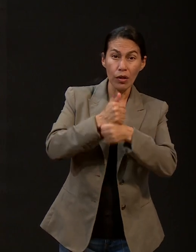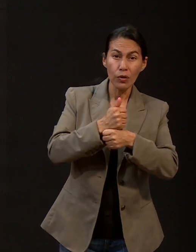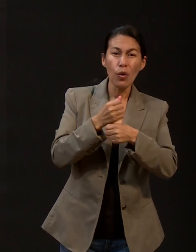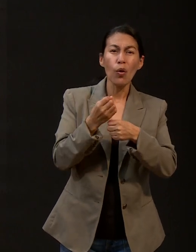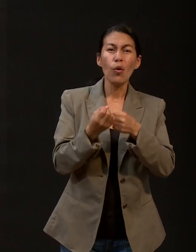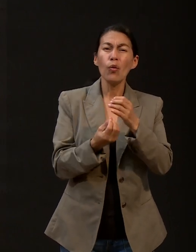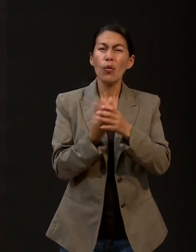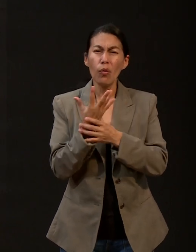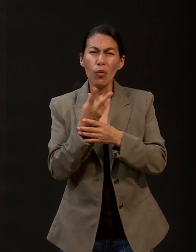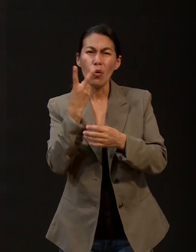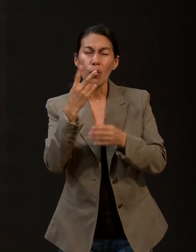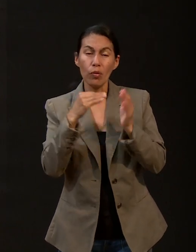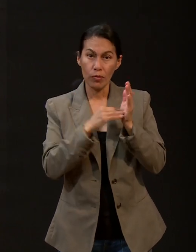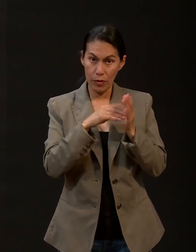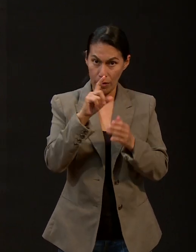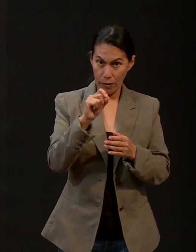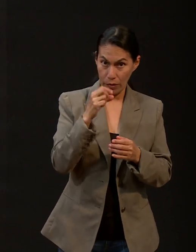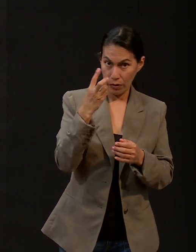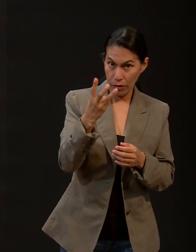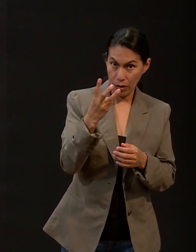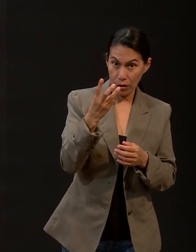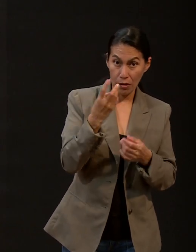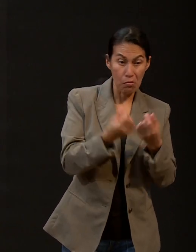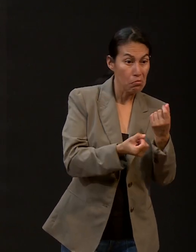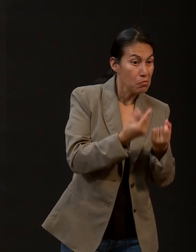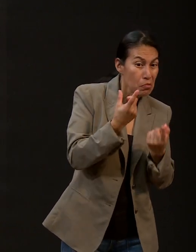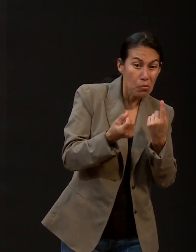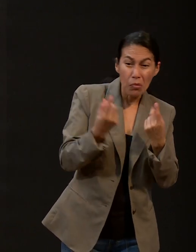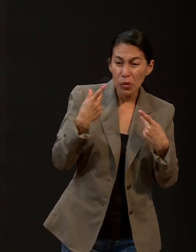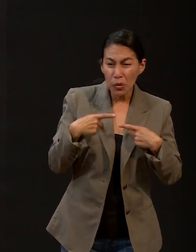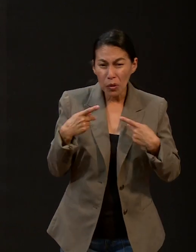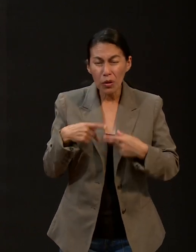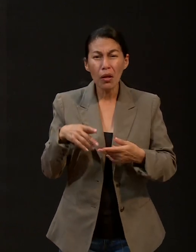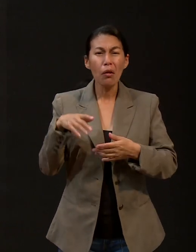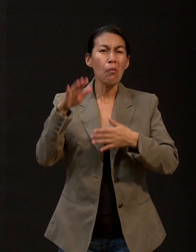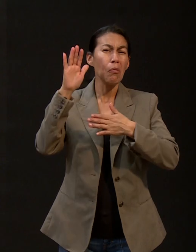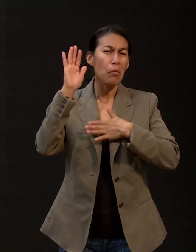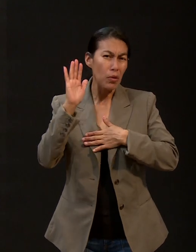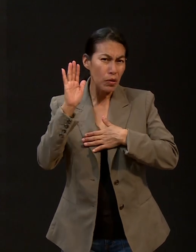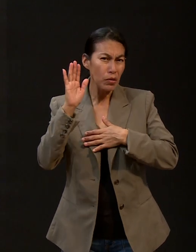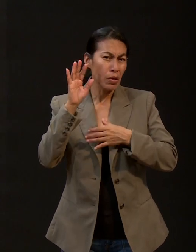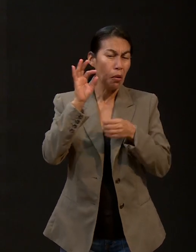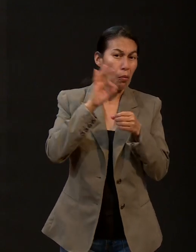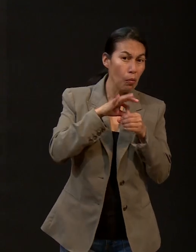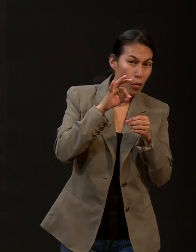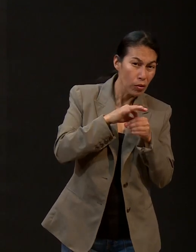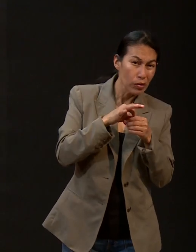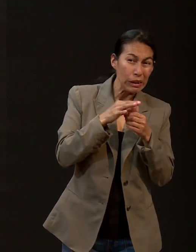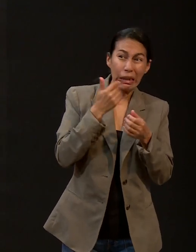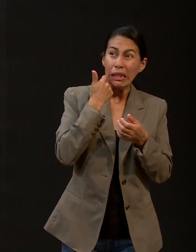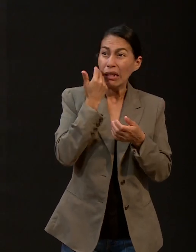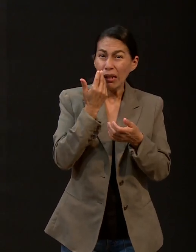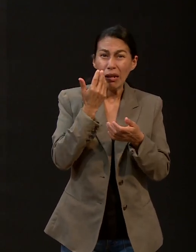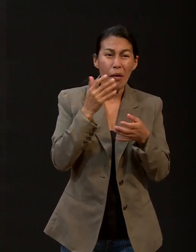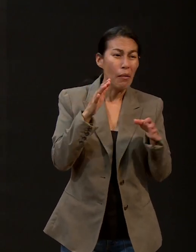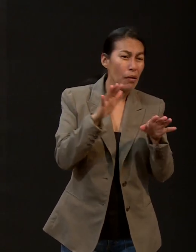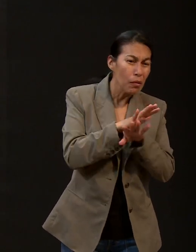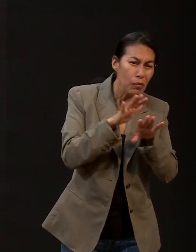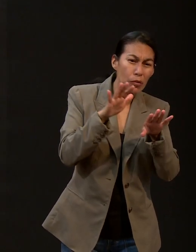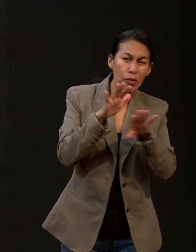compromisos, promesas, votos, deseos de mejorar en la